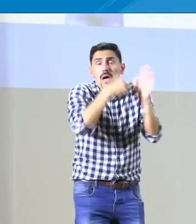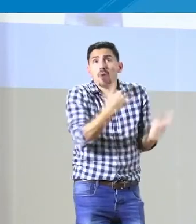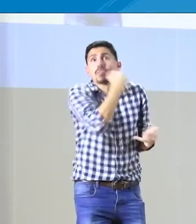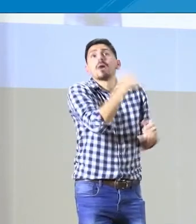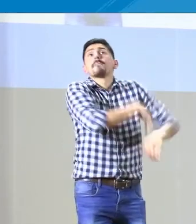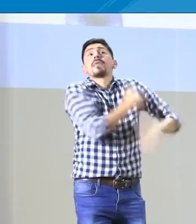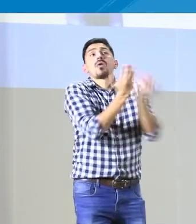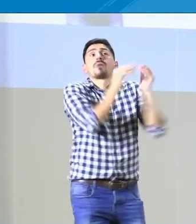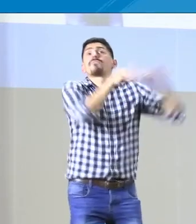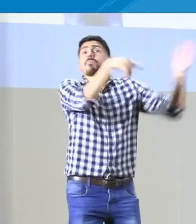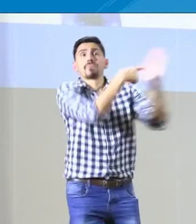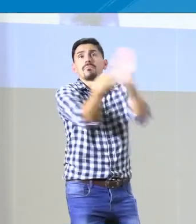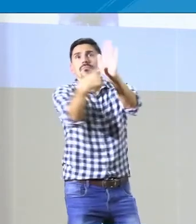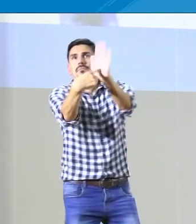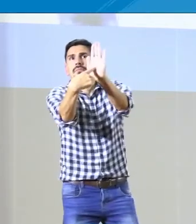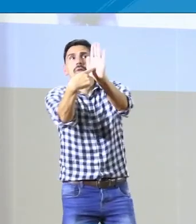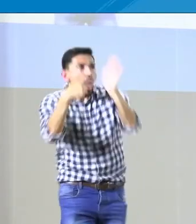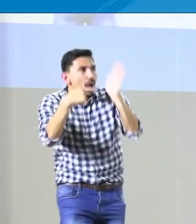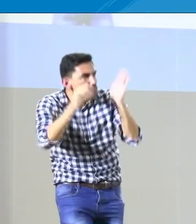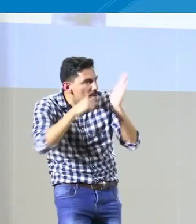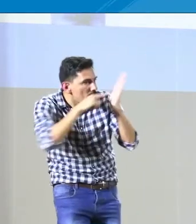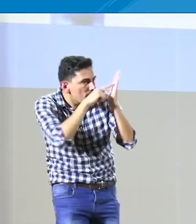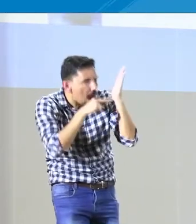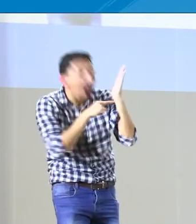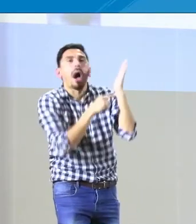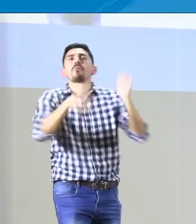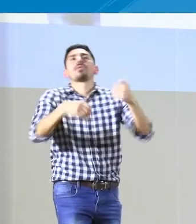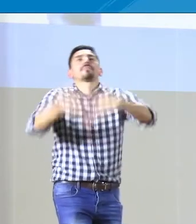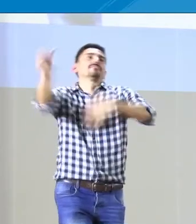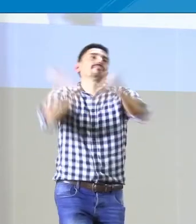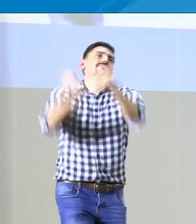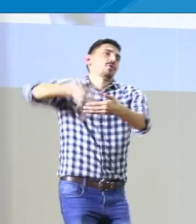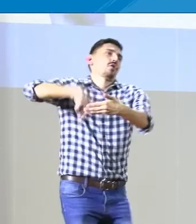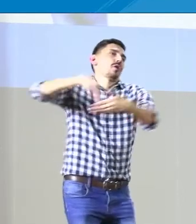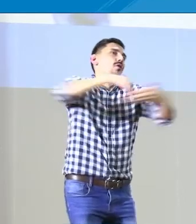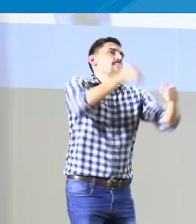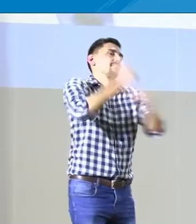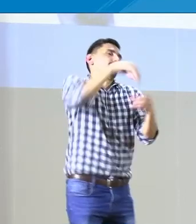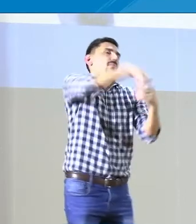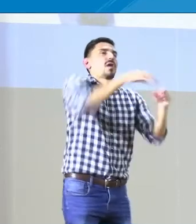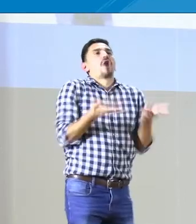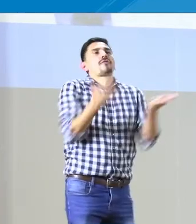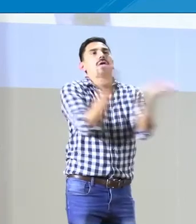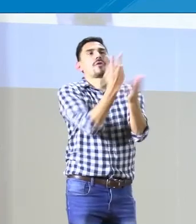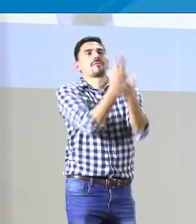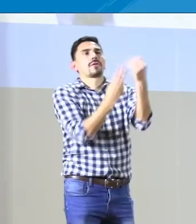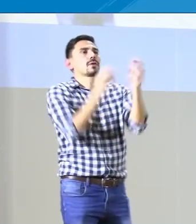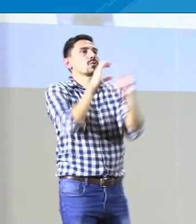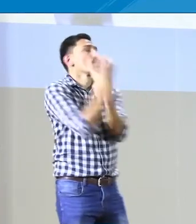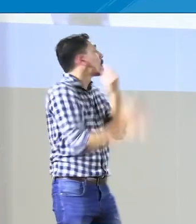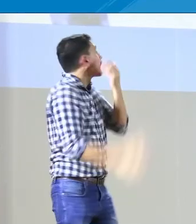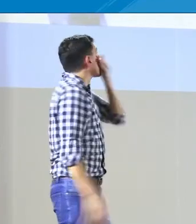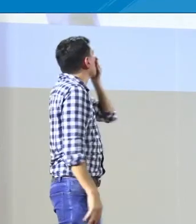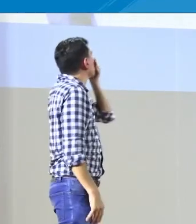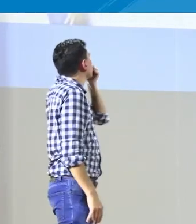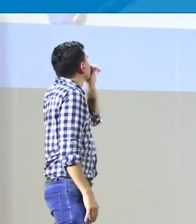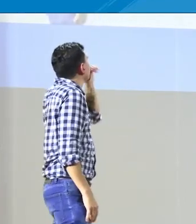pronto iban a tener algunas sanciones, y pues ya con la circular pues dio claridad en cuanto a la contratación de estos